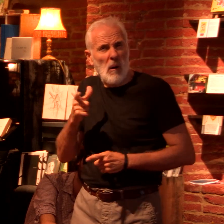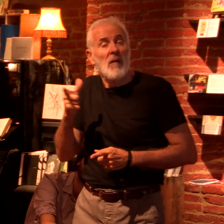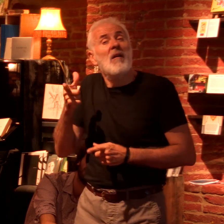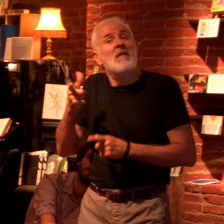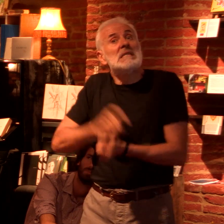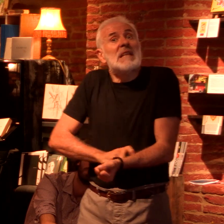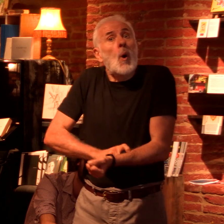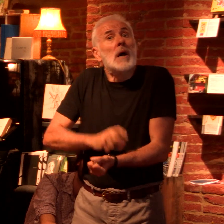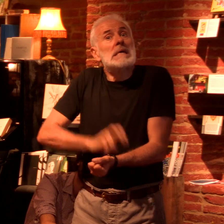râlé, râlé.